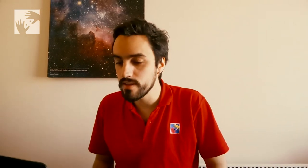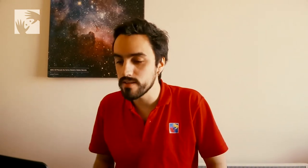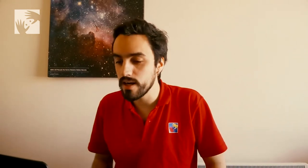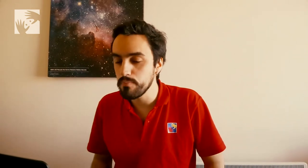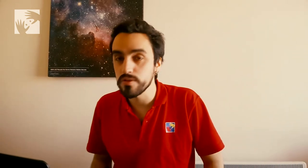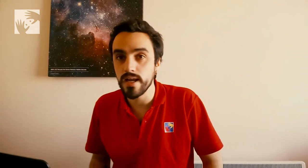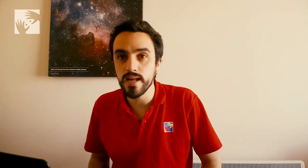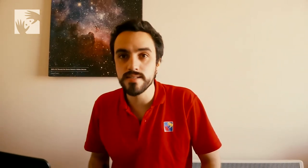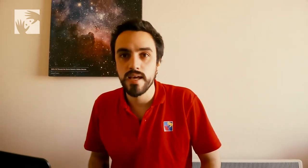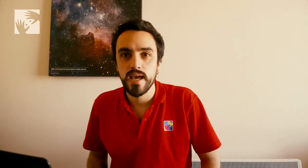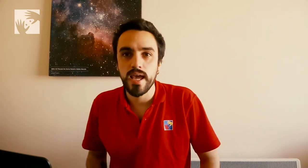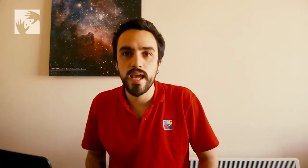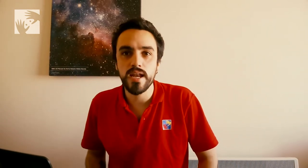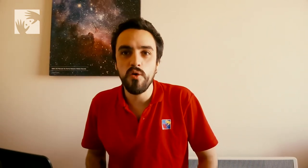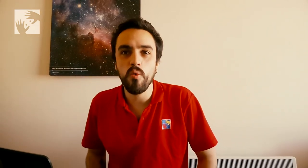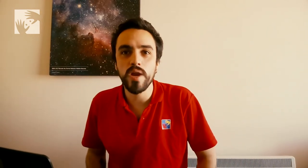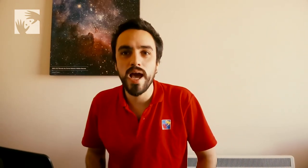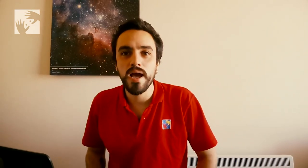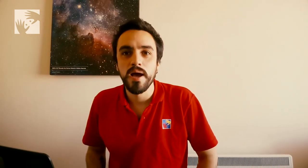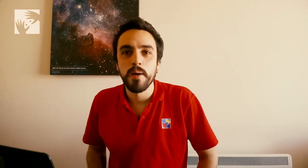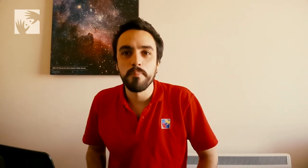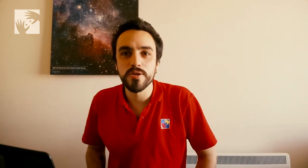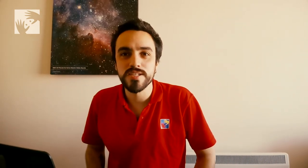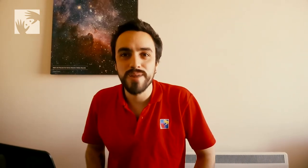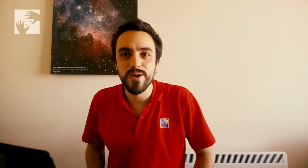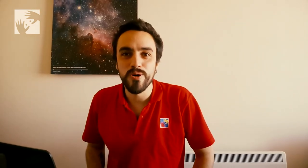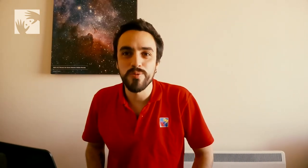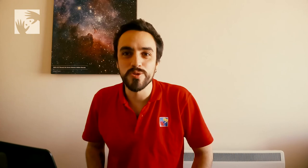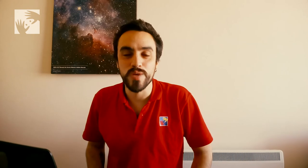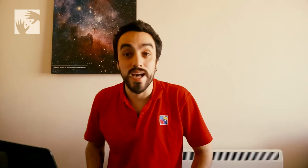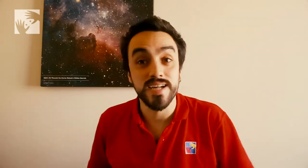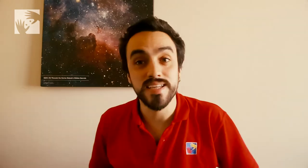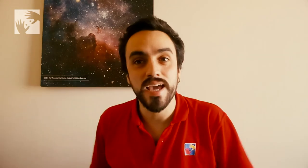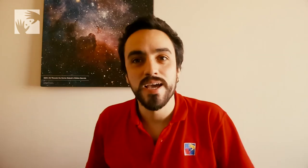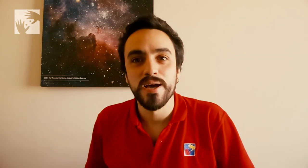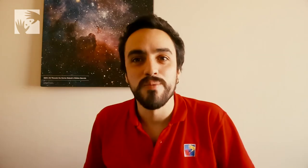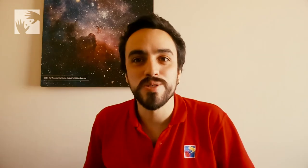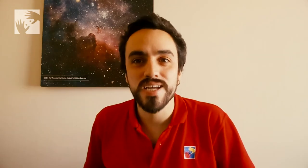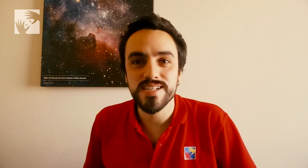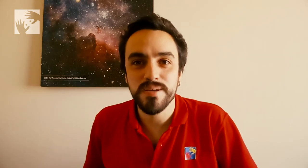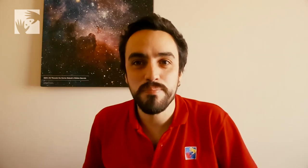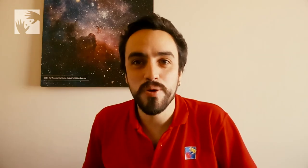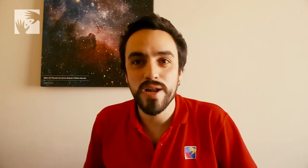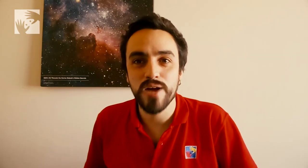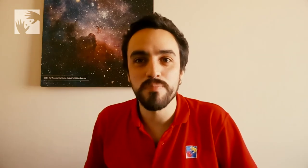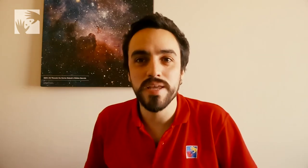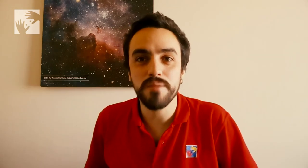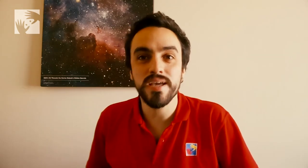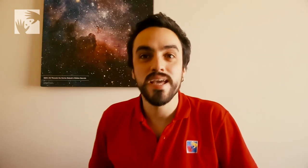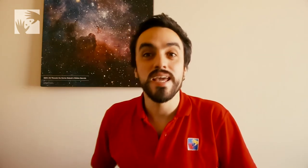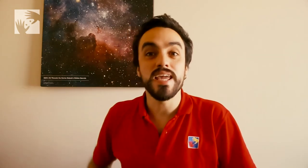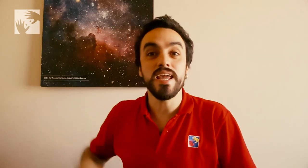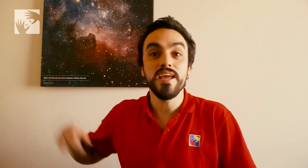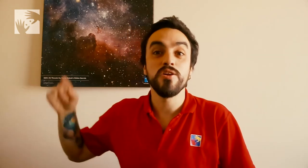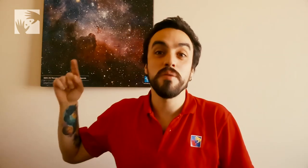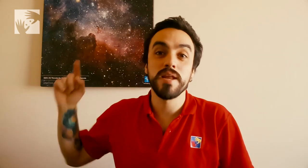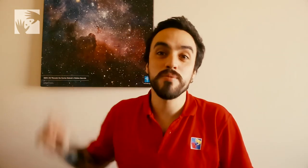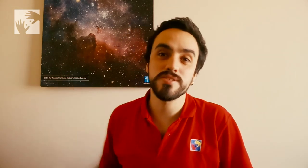intentar responderlas en una próxima oportunidad. Así que muchas gracias por acompañarme y nos esperamos